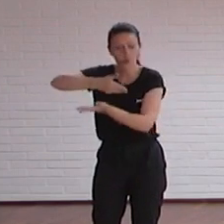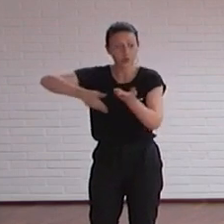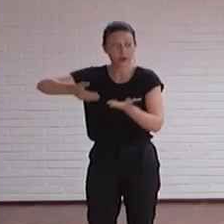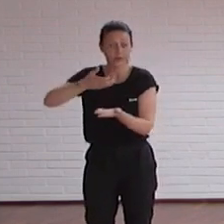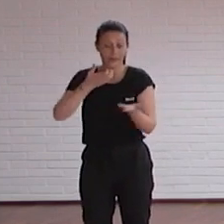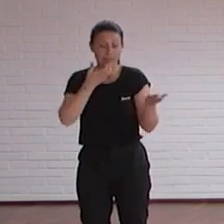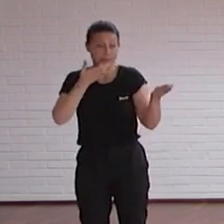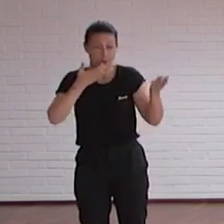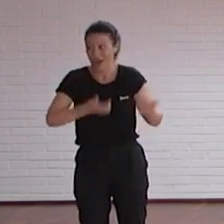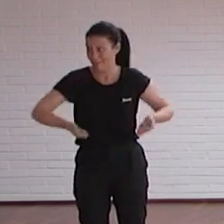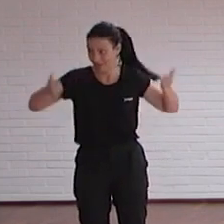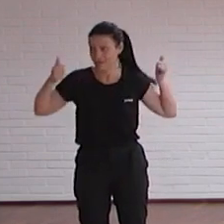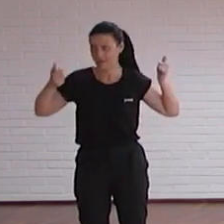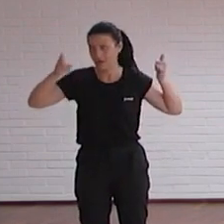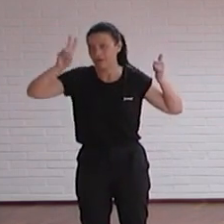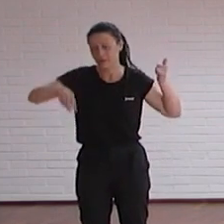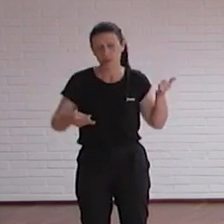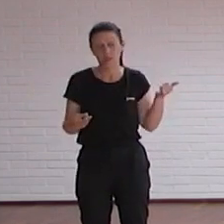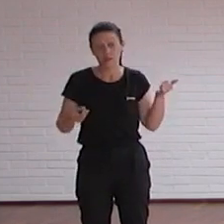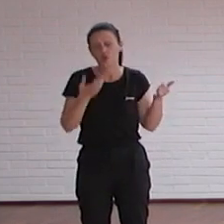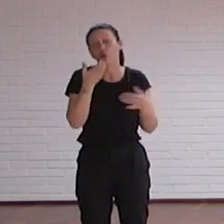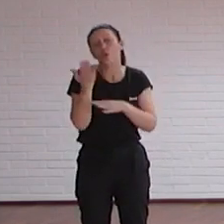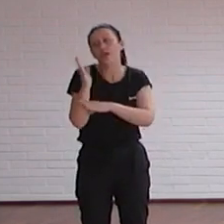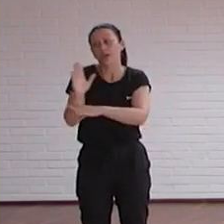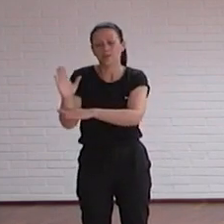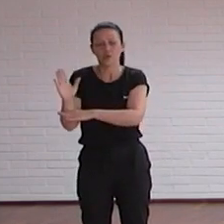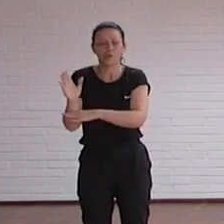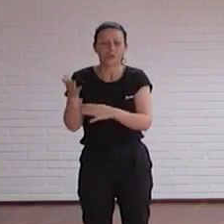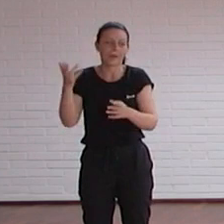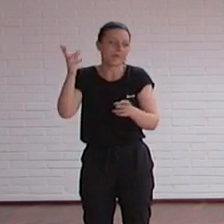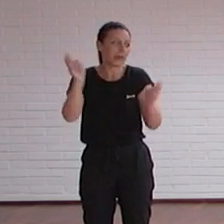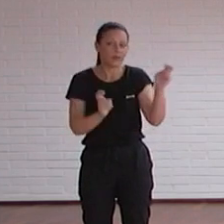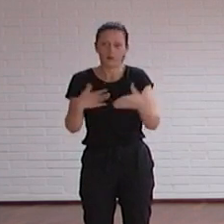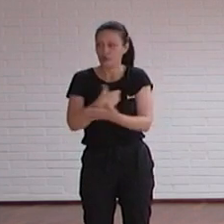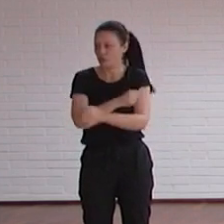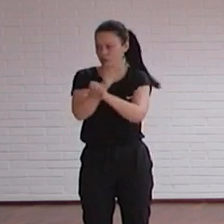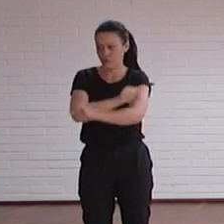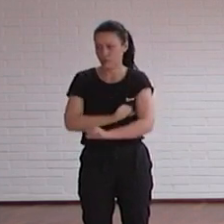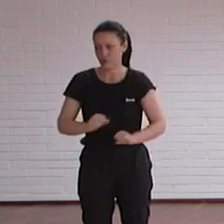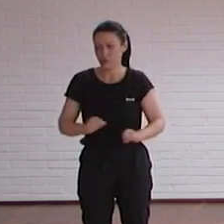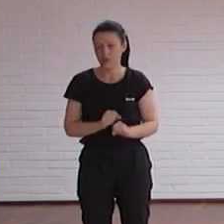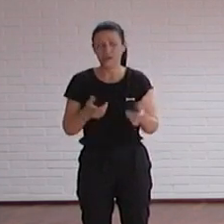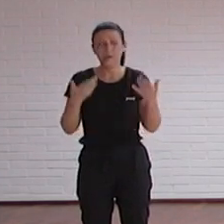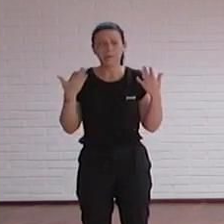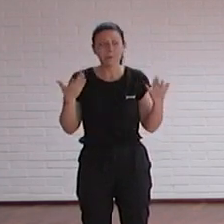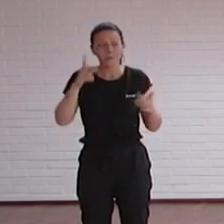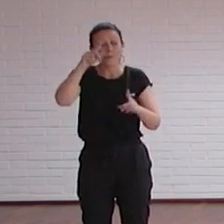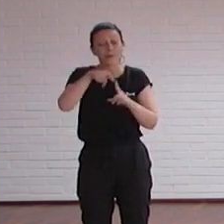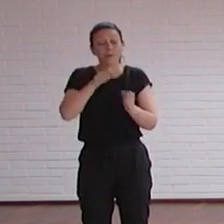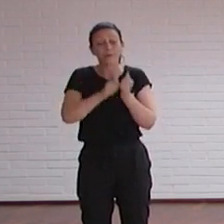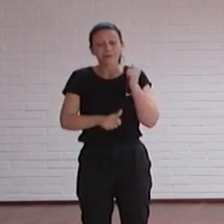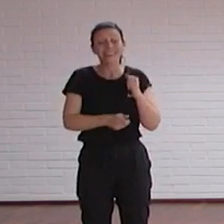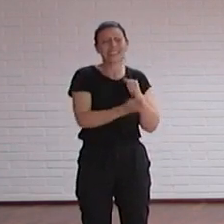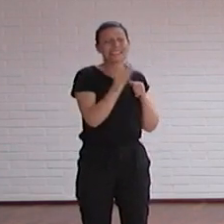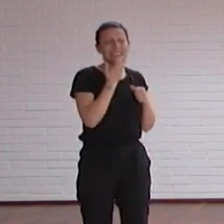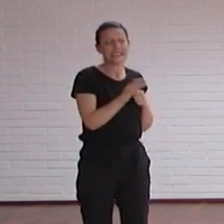unos ejemplos. Hay muchos más que, por qué razones o bien no podían estar todos. Pero lo que se trata es eso. Sin ellos, sin